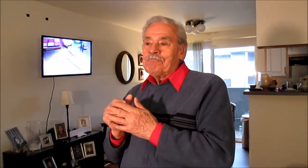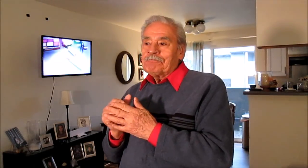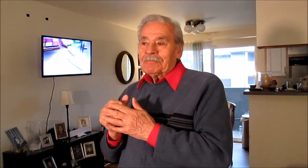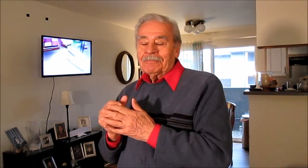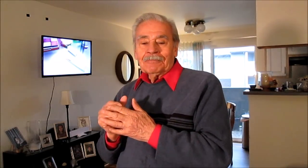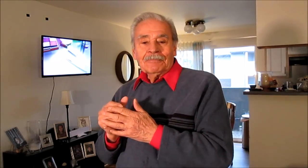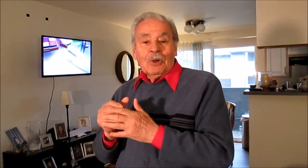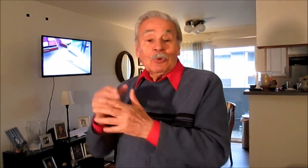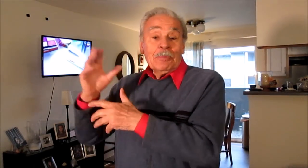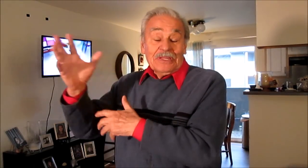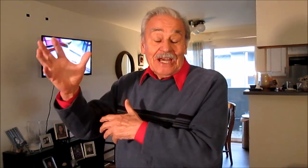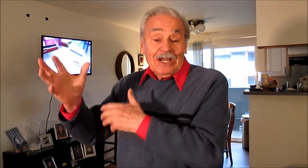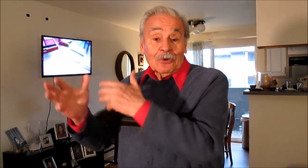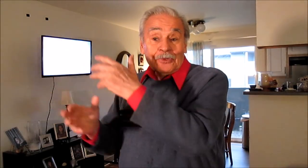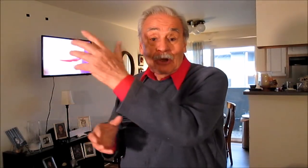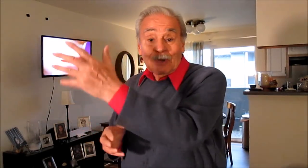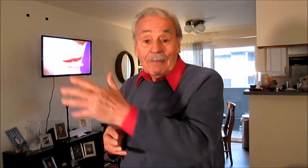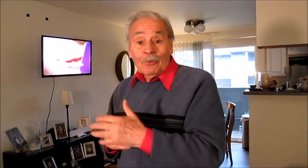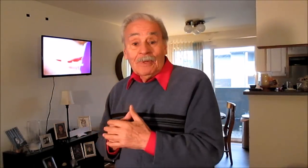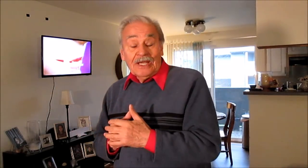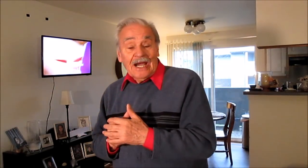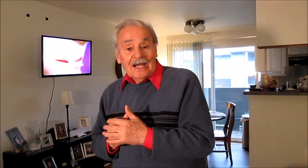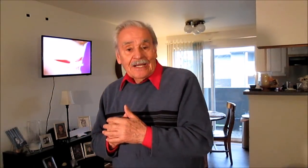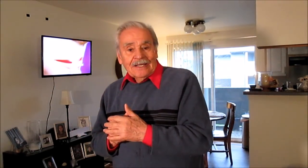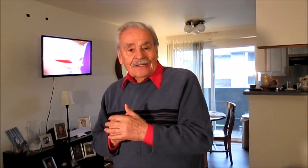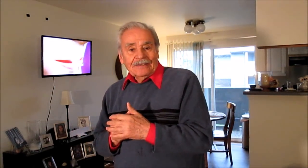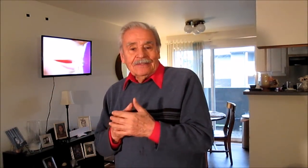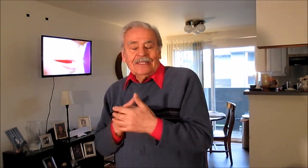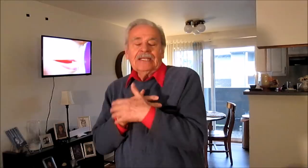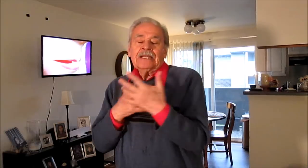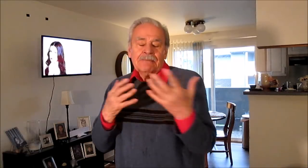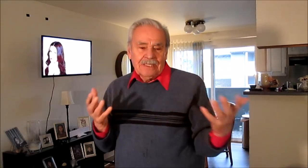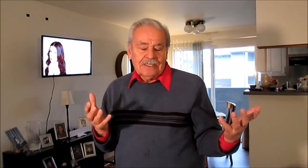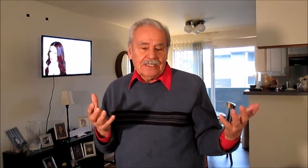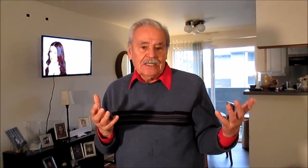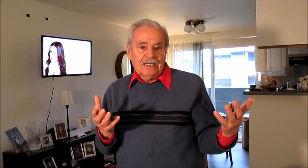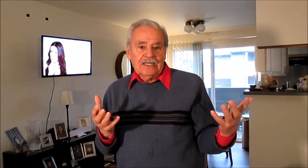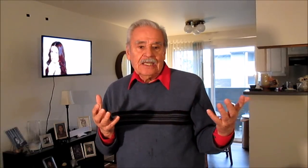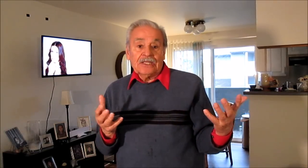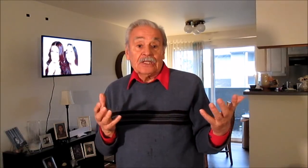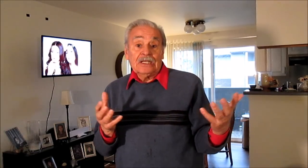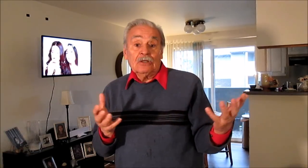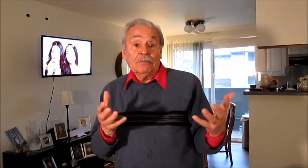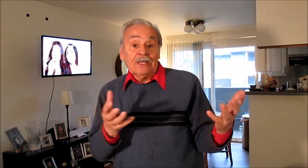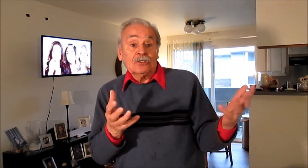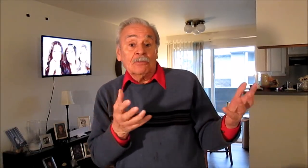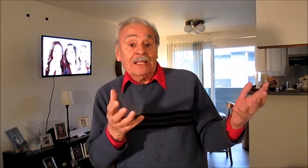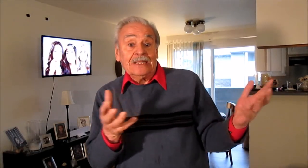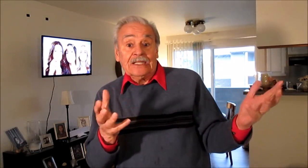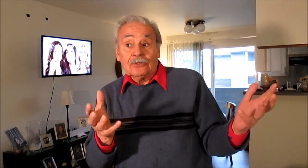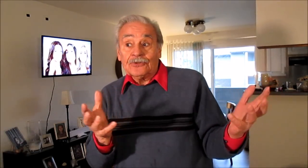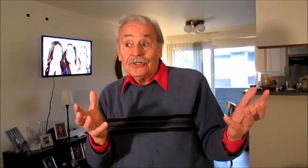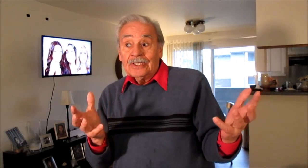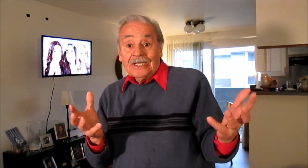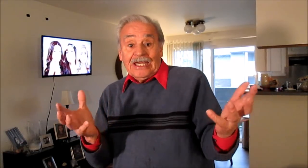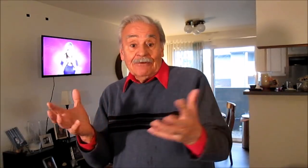un hospital o una obra pública dignamente, y estos malditos, que eran